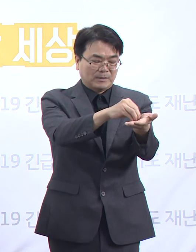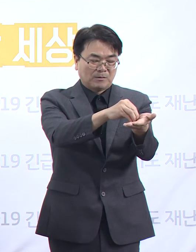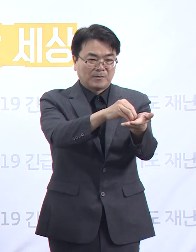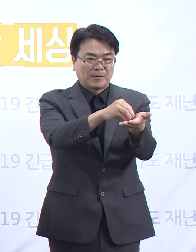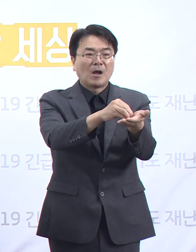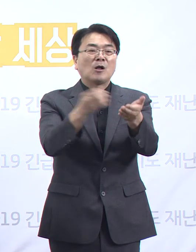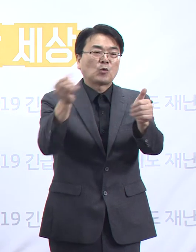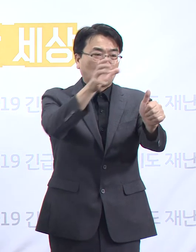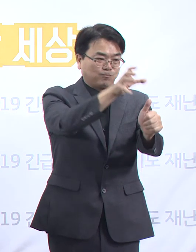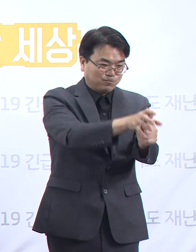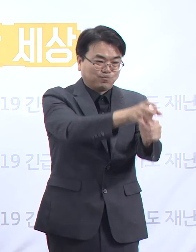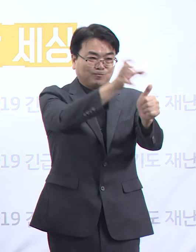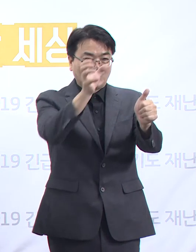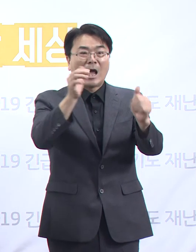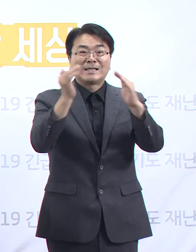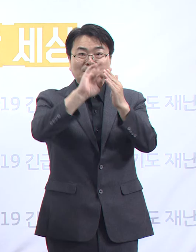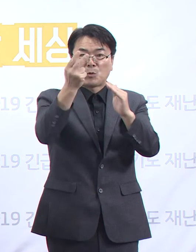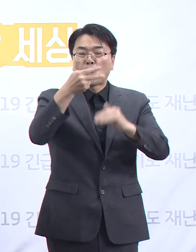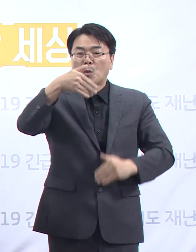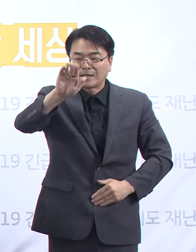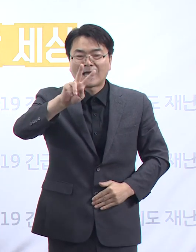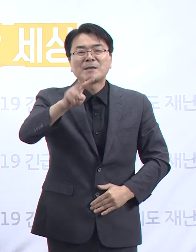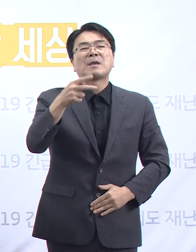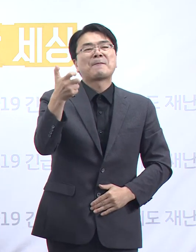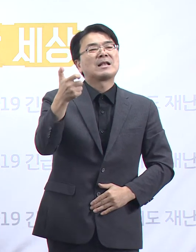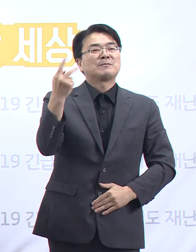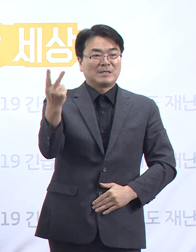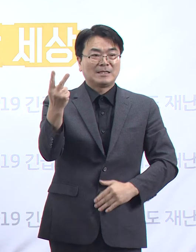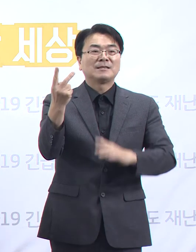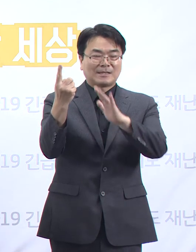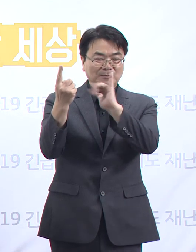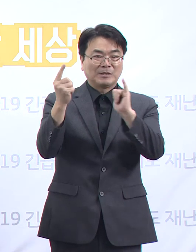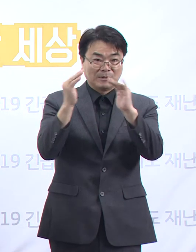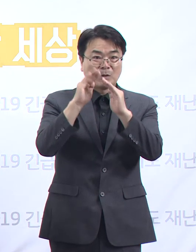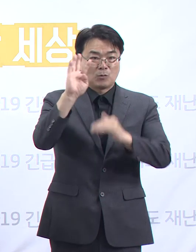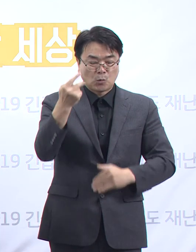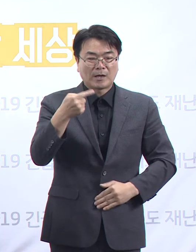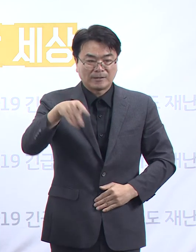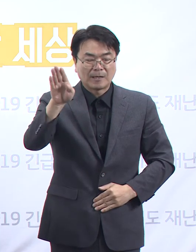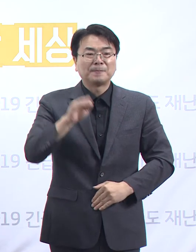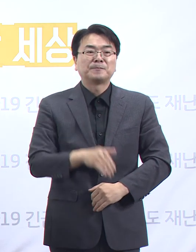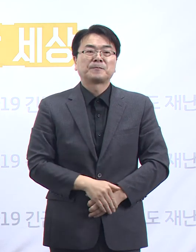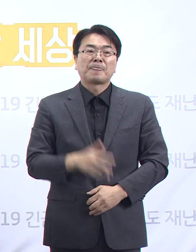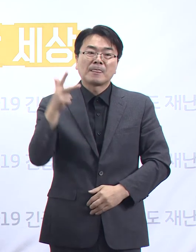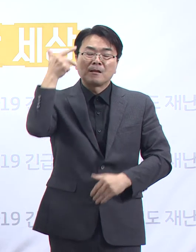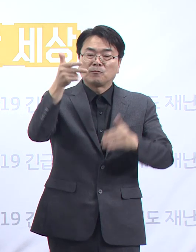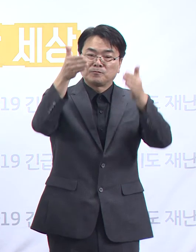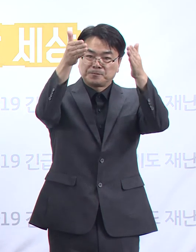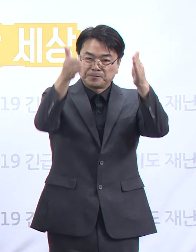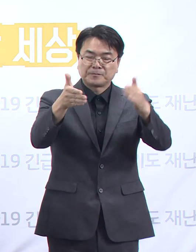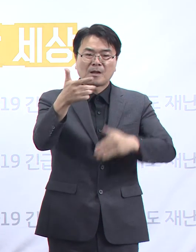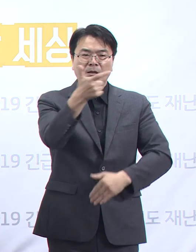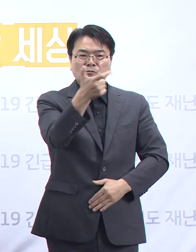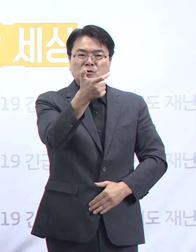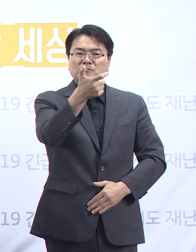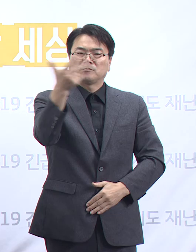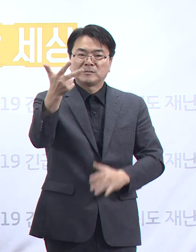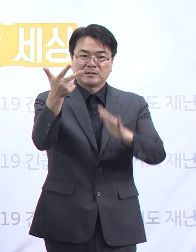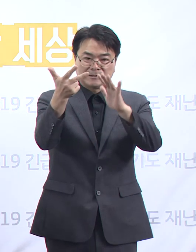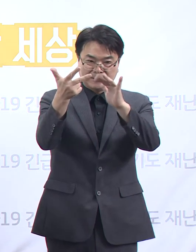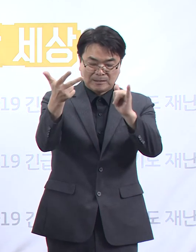격리 해제가 되어 퇴소한 자는 281명이었습니다. 해당되는 일주일 기간 동안 총 67명이